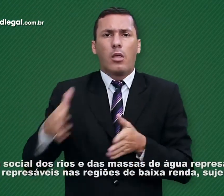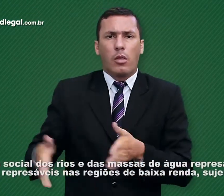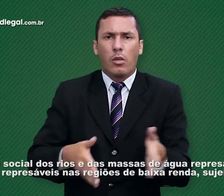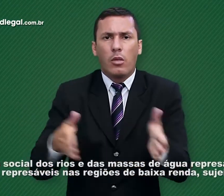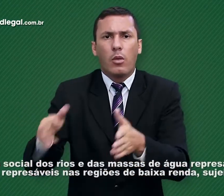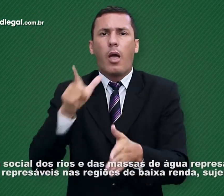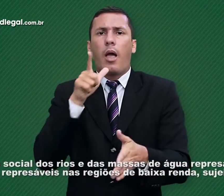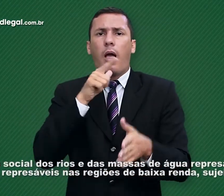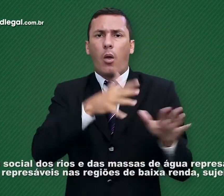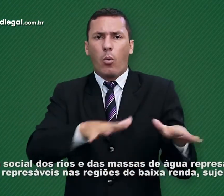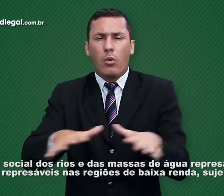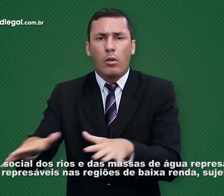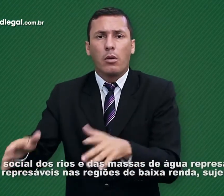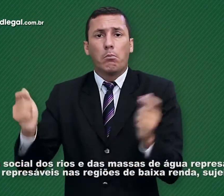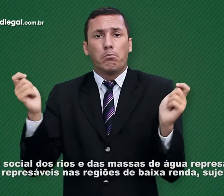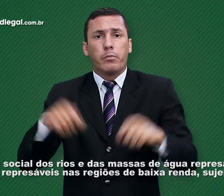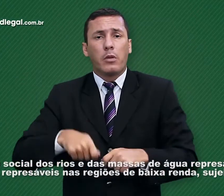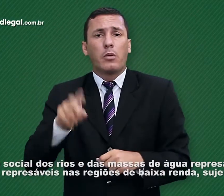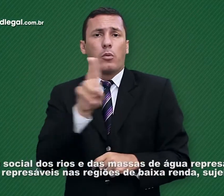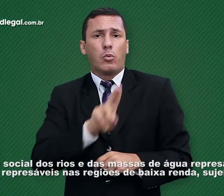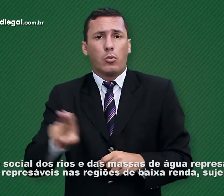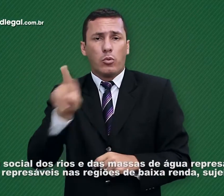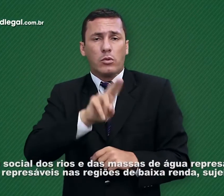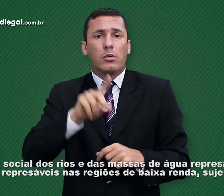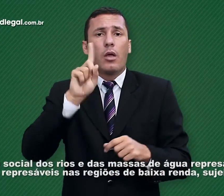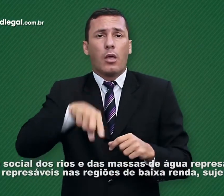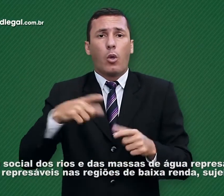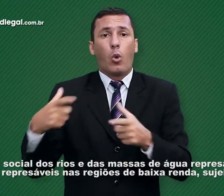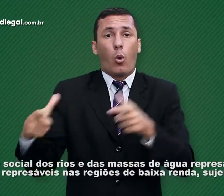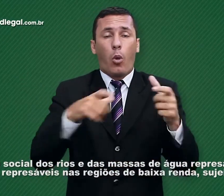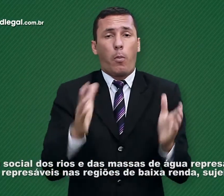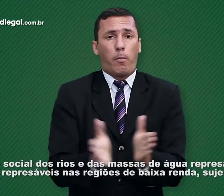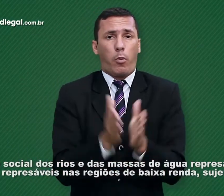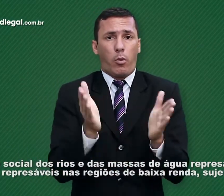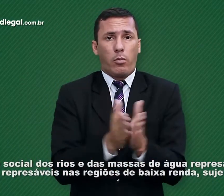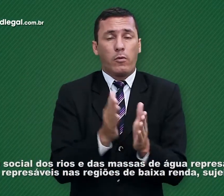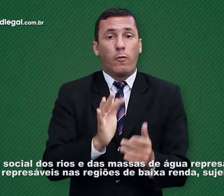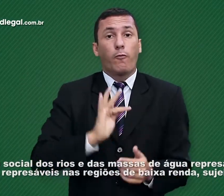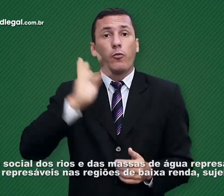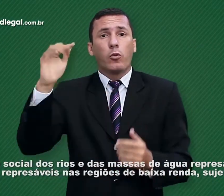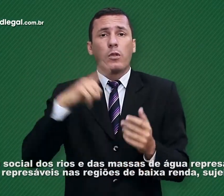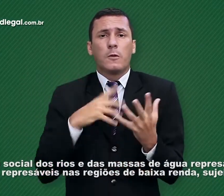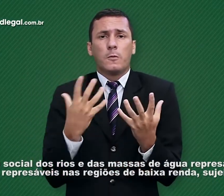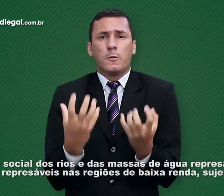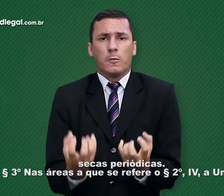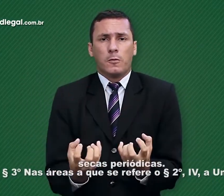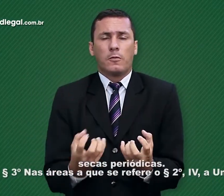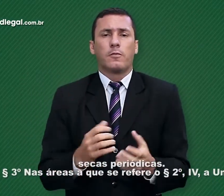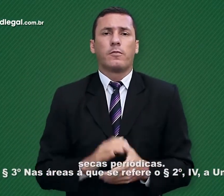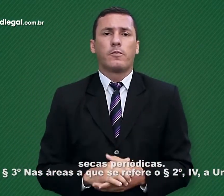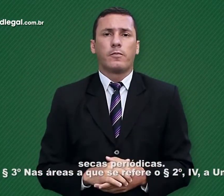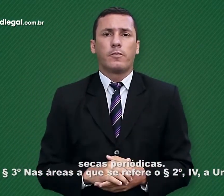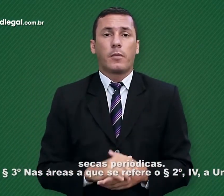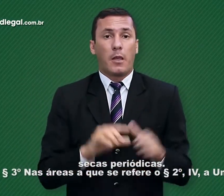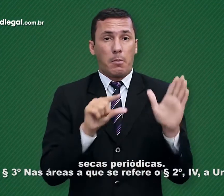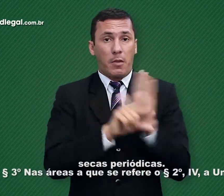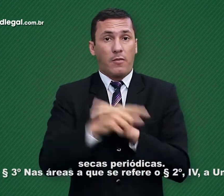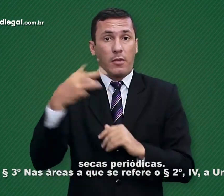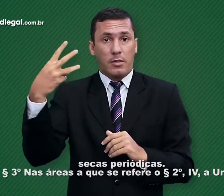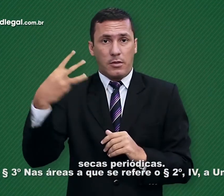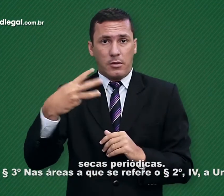rios e das massas de água represadas ou represáveis nas regiões de baixa renda, sujeitas a secas